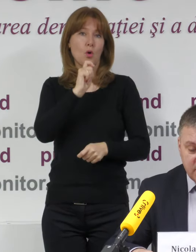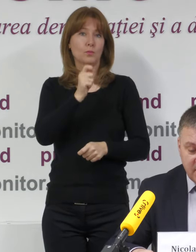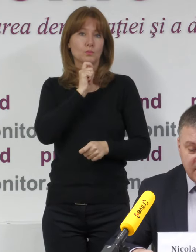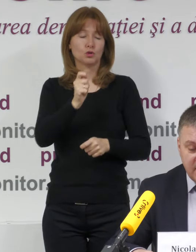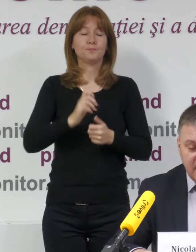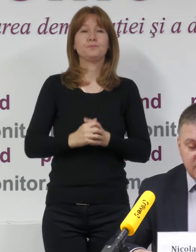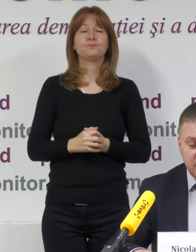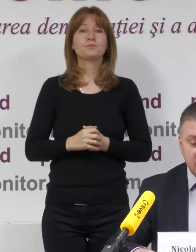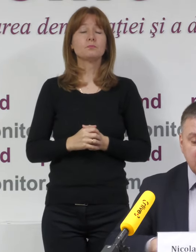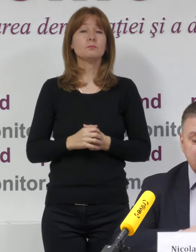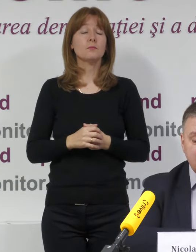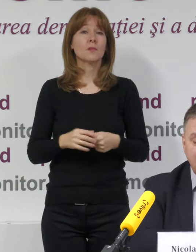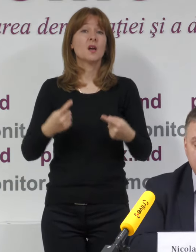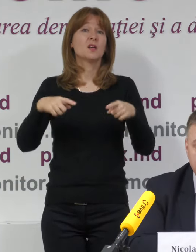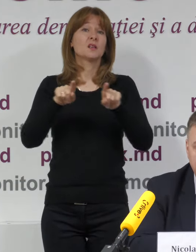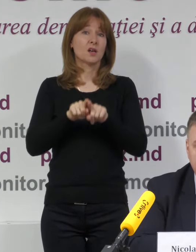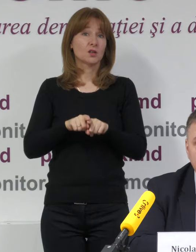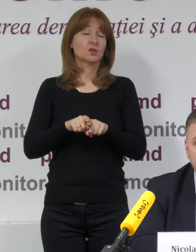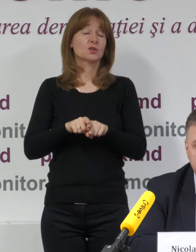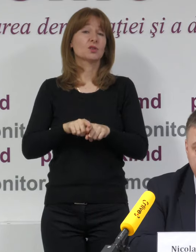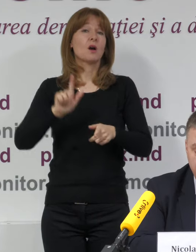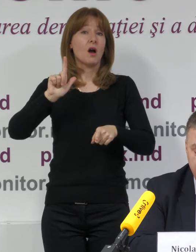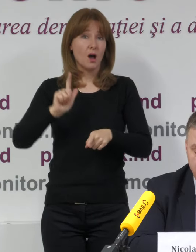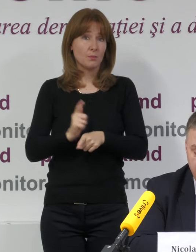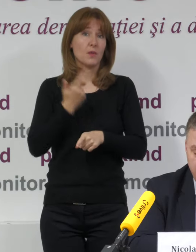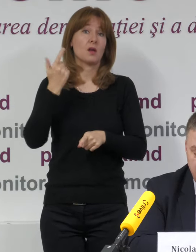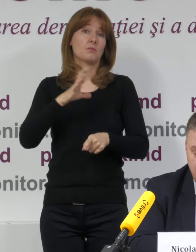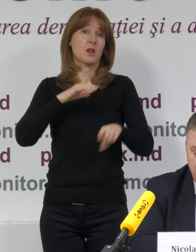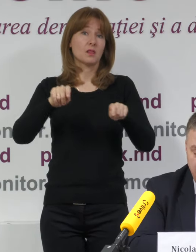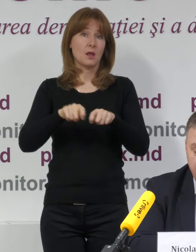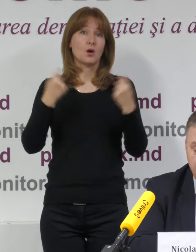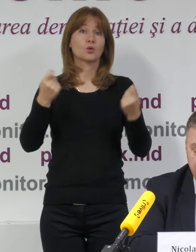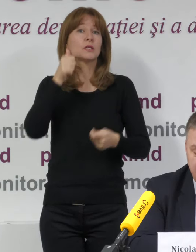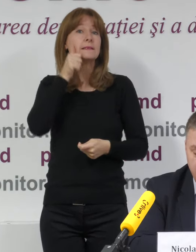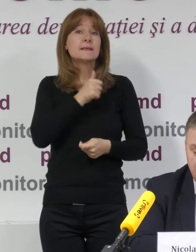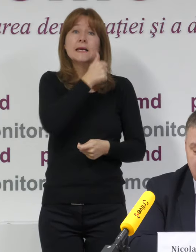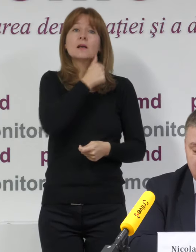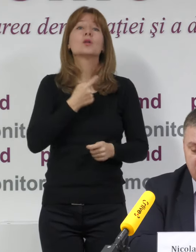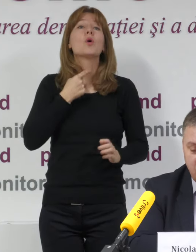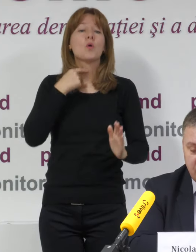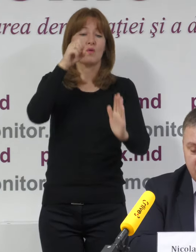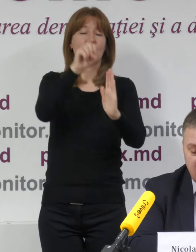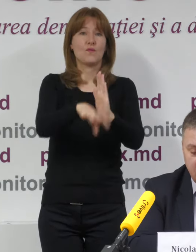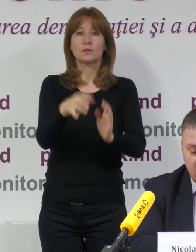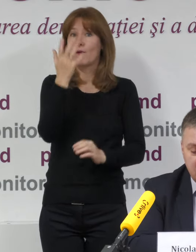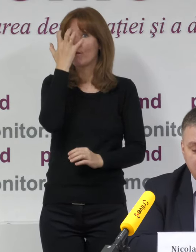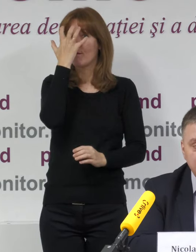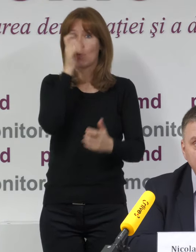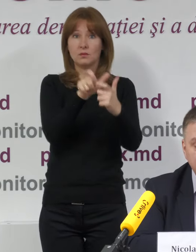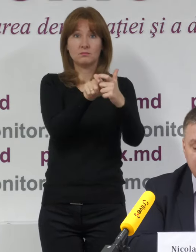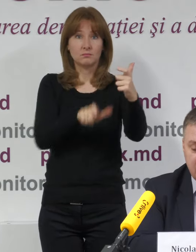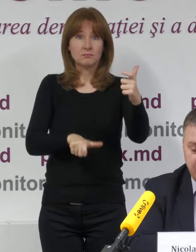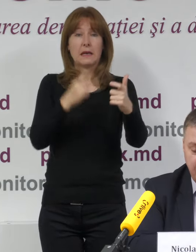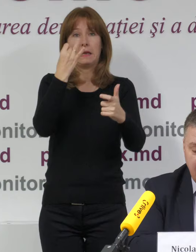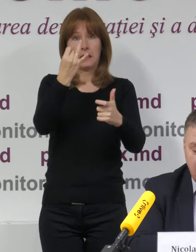Au fost constatate iarăși și cazuri de încălcarea secretului votului prin fotografierea buletinilor de vot, afișarea buletinilor